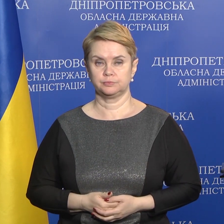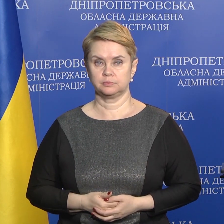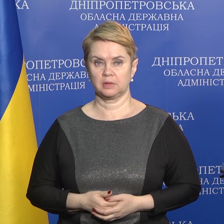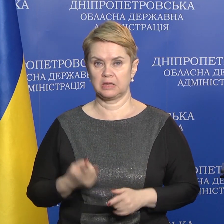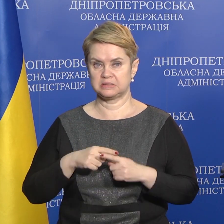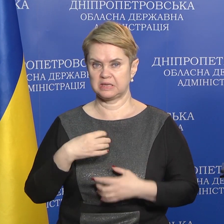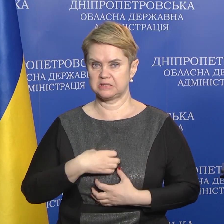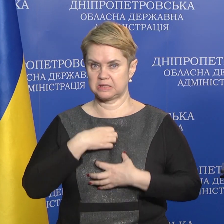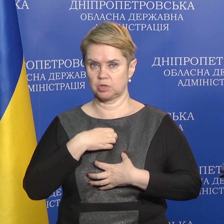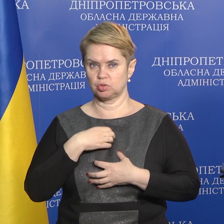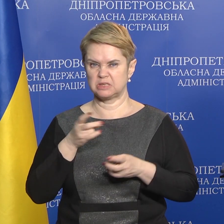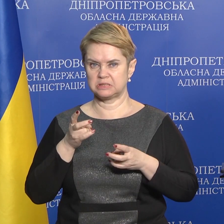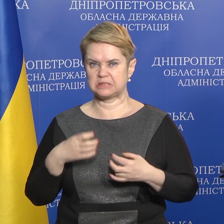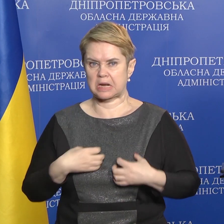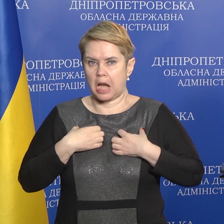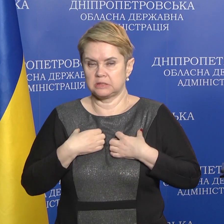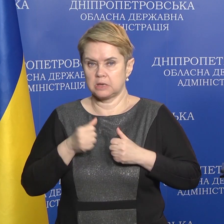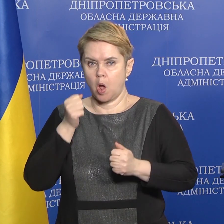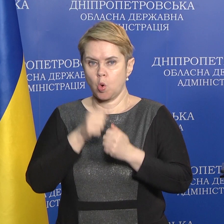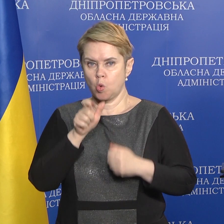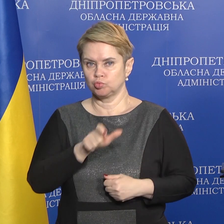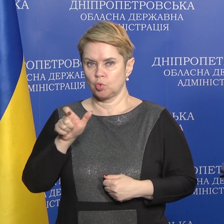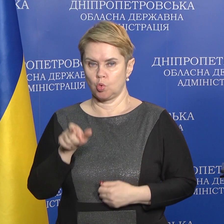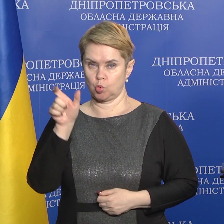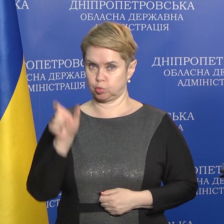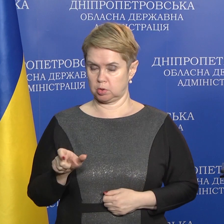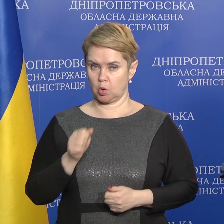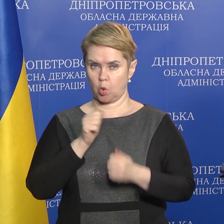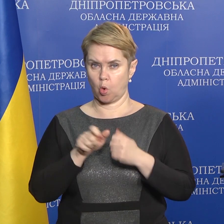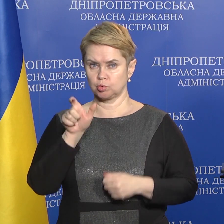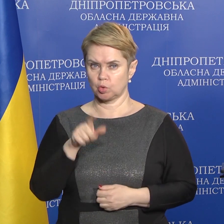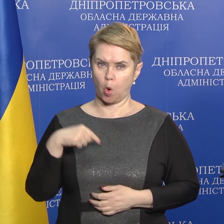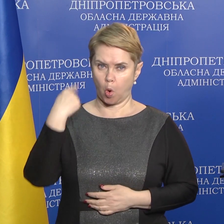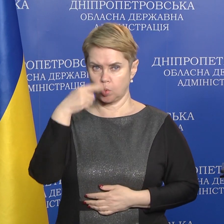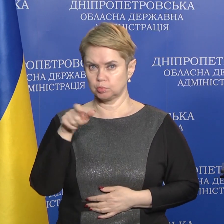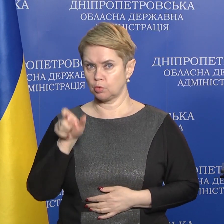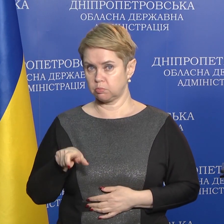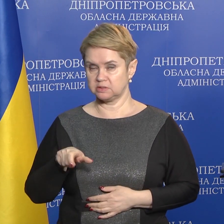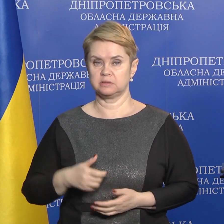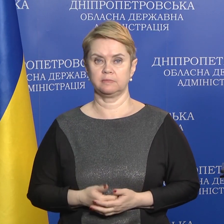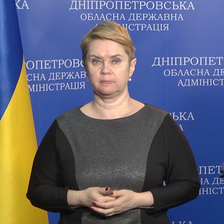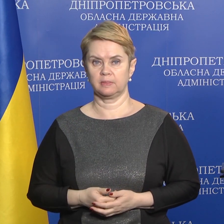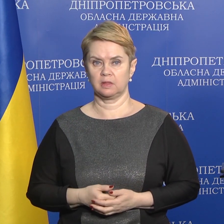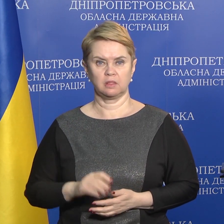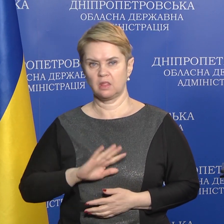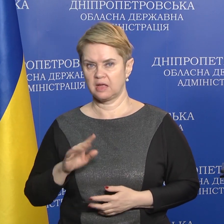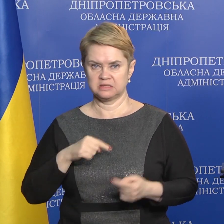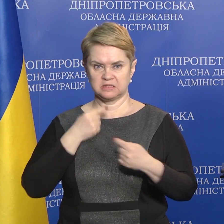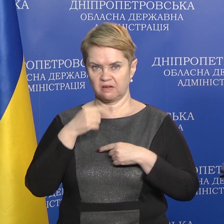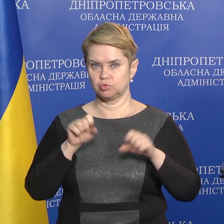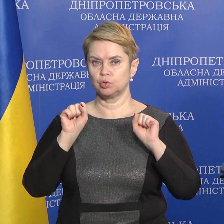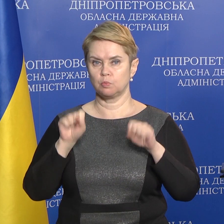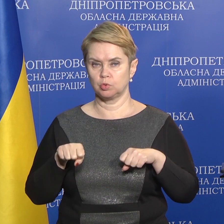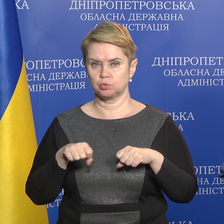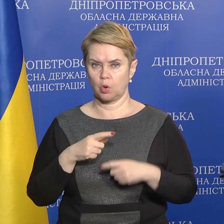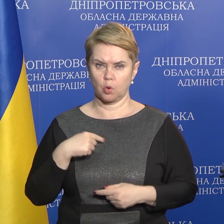Це страшний стрес для кожної людини і кожна особистість не завжди може